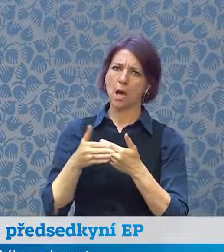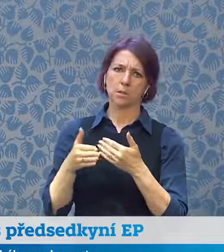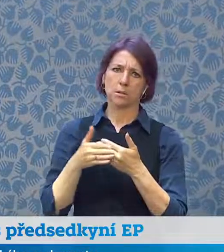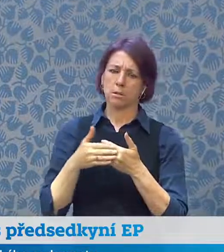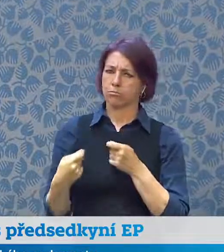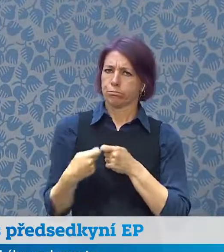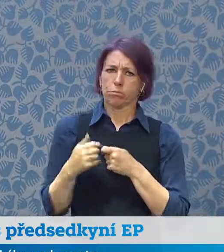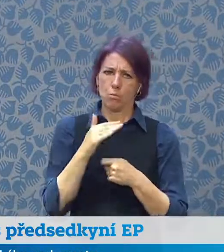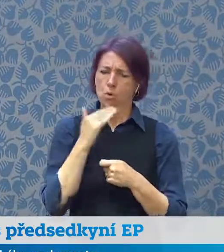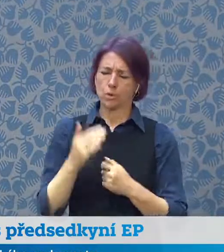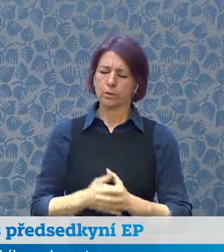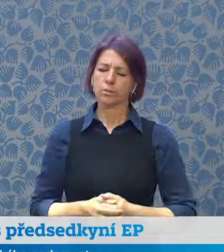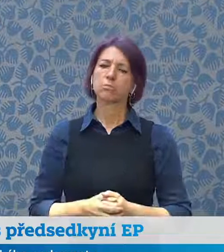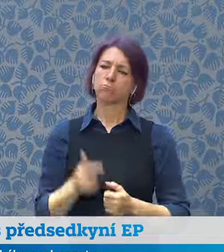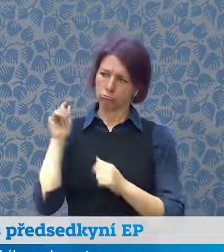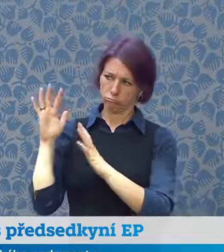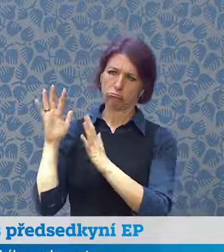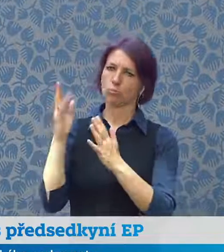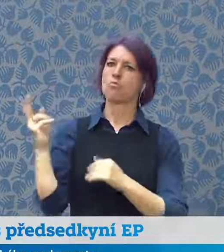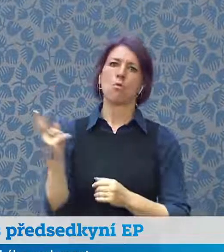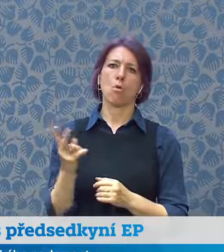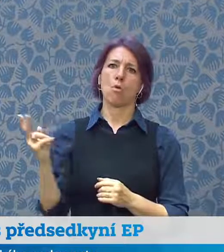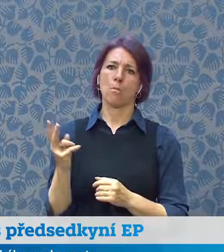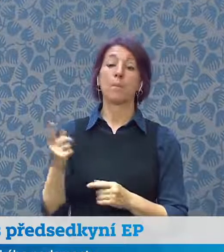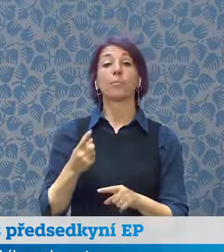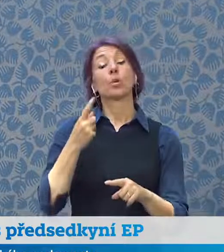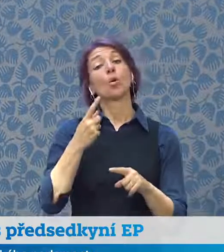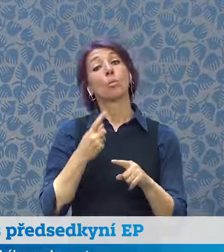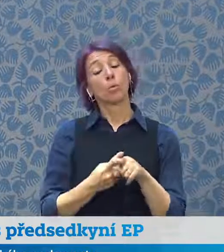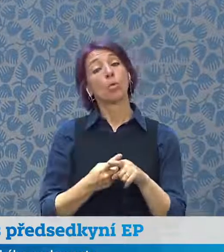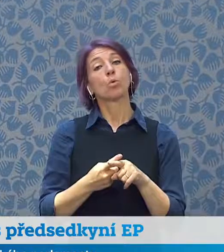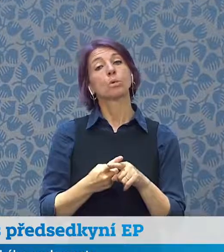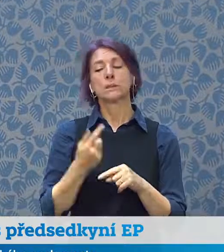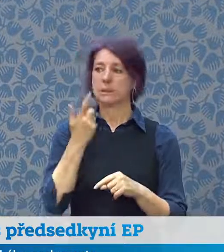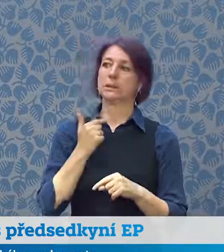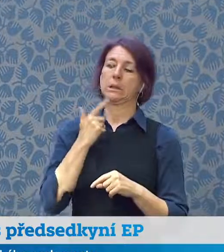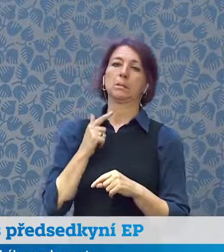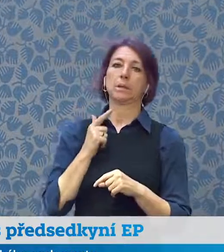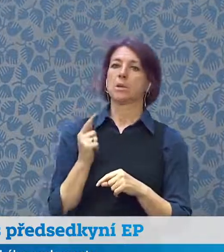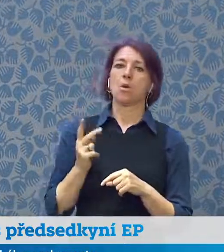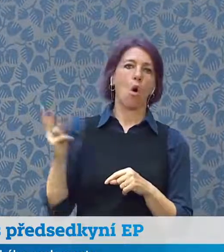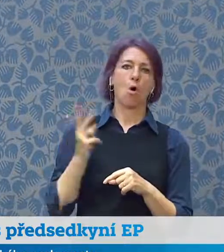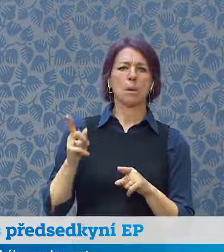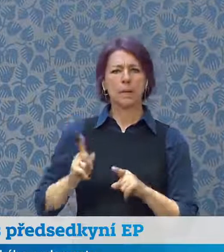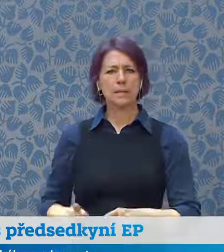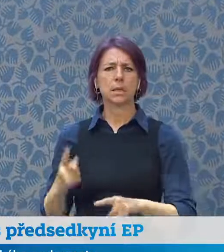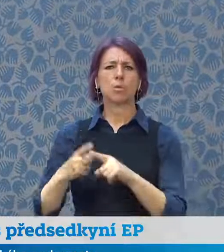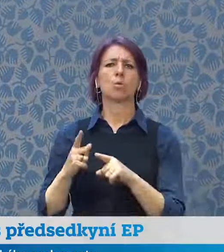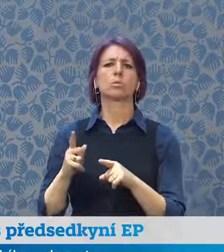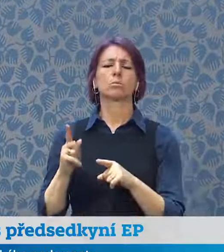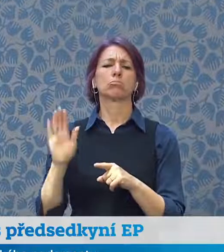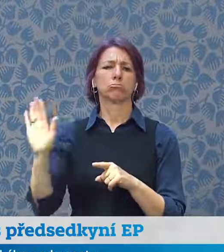a chtěla bych říci, že oni opravdu ze všech se